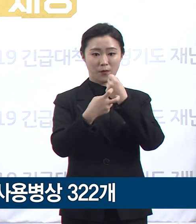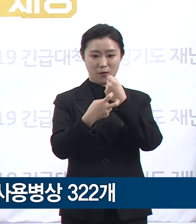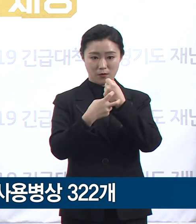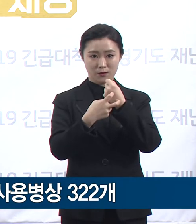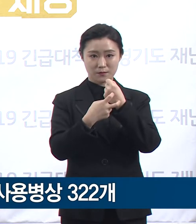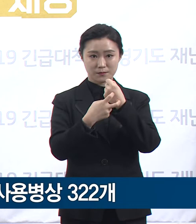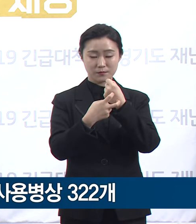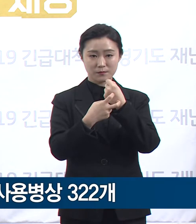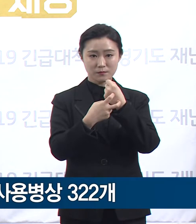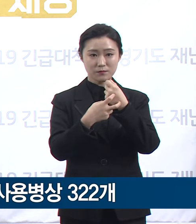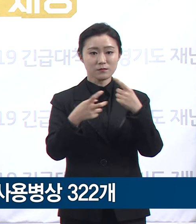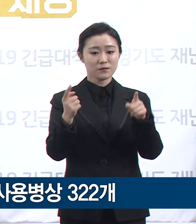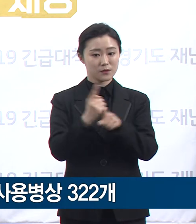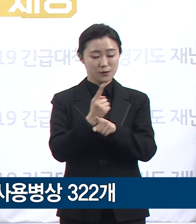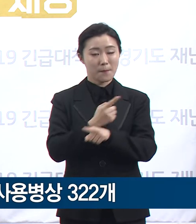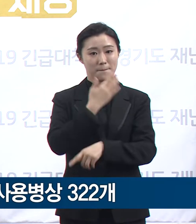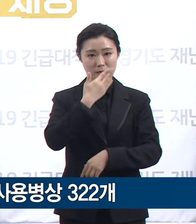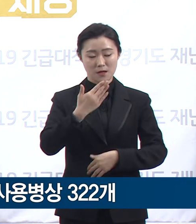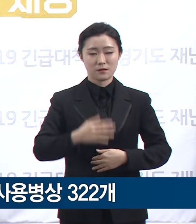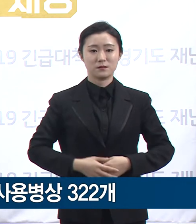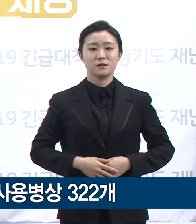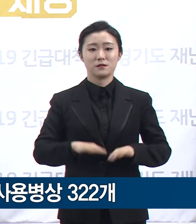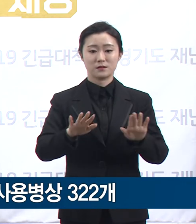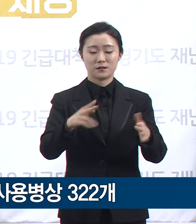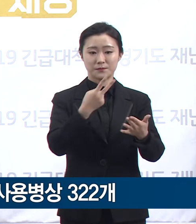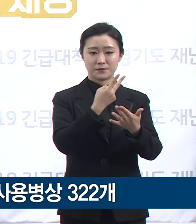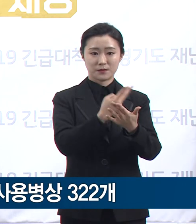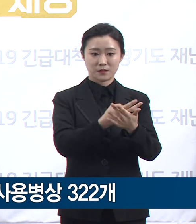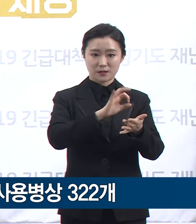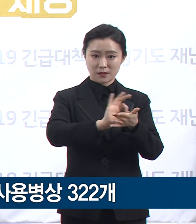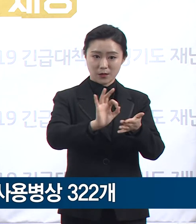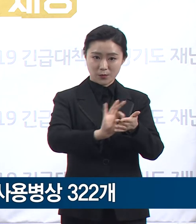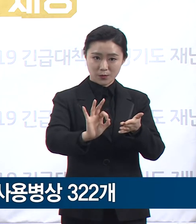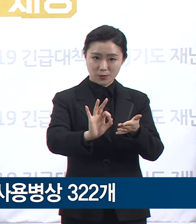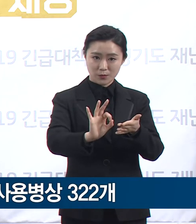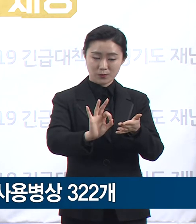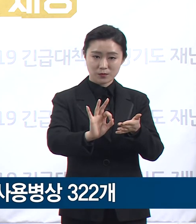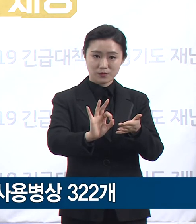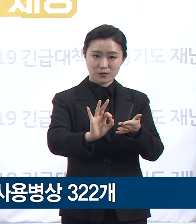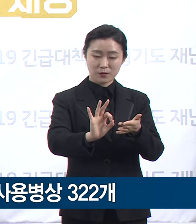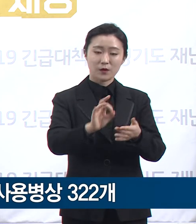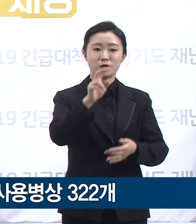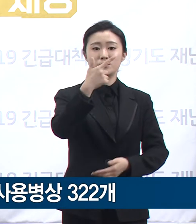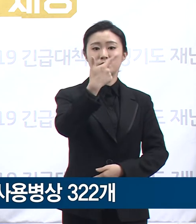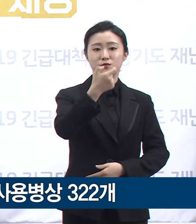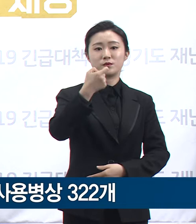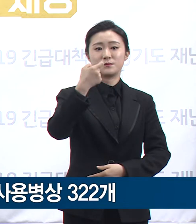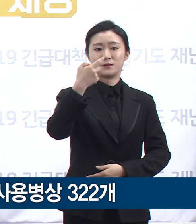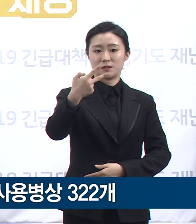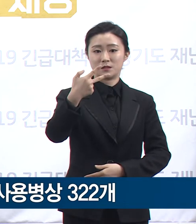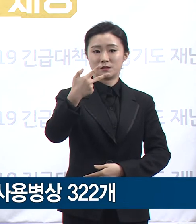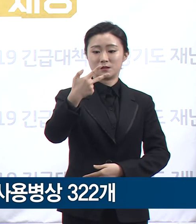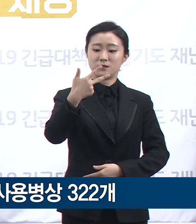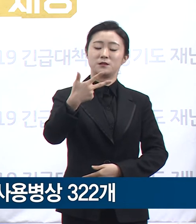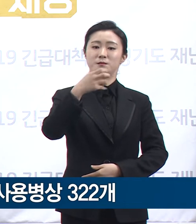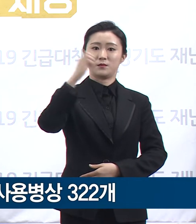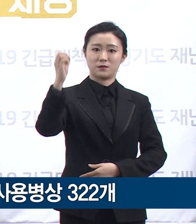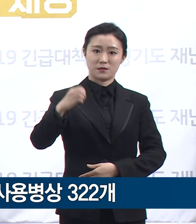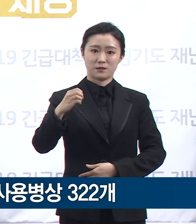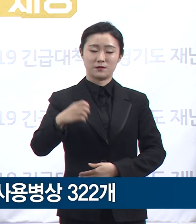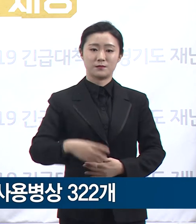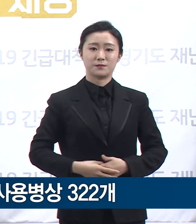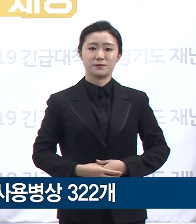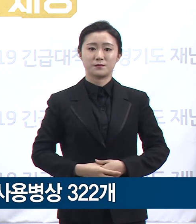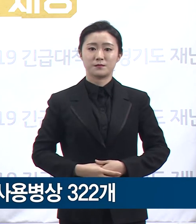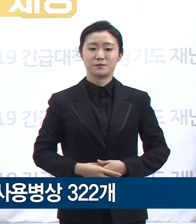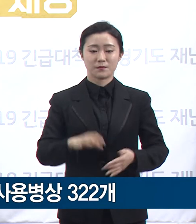확보하고 있으며 현재 사용 중인 병상은 67%인 322병상입니다. 도내 집단 감염